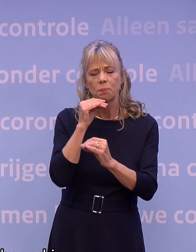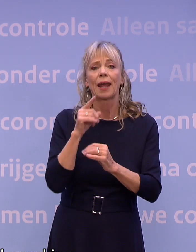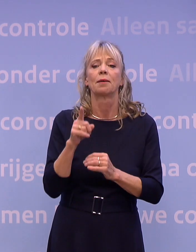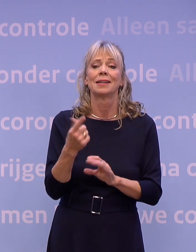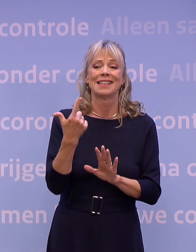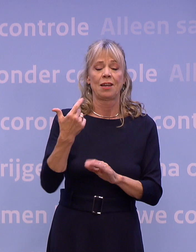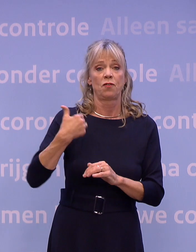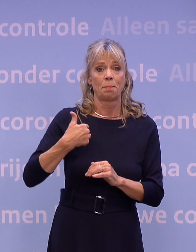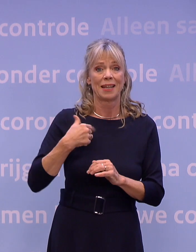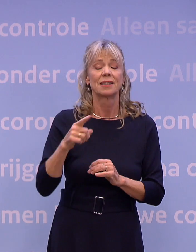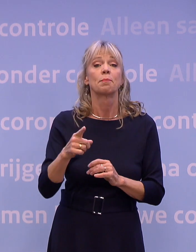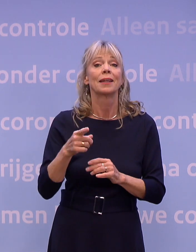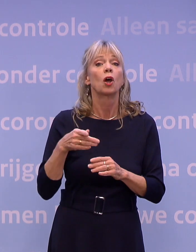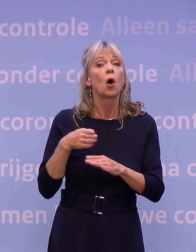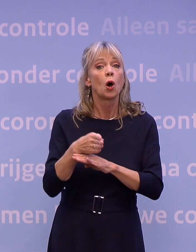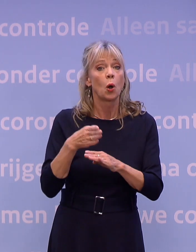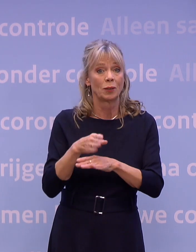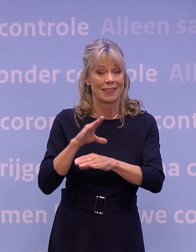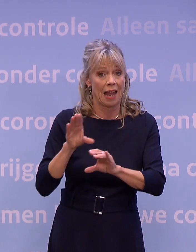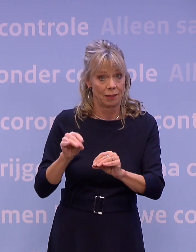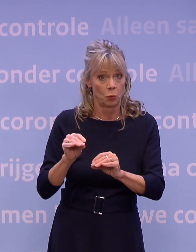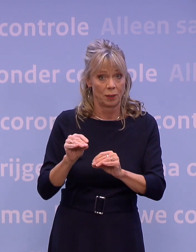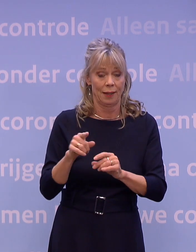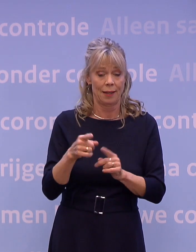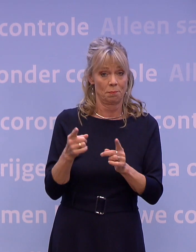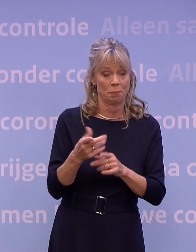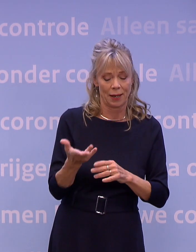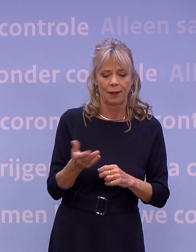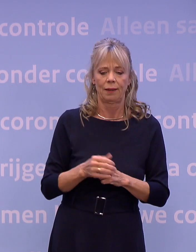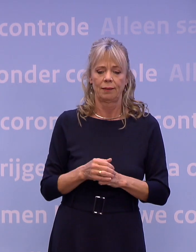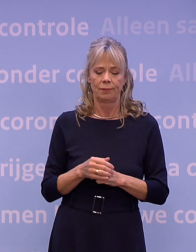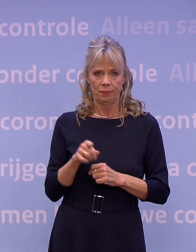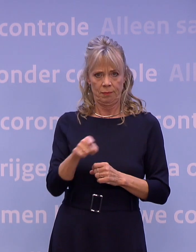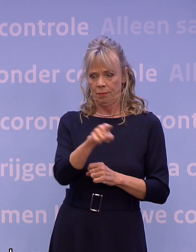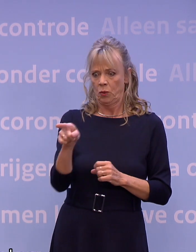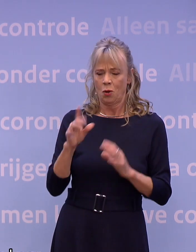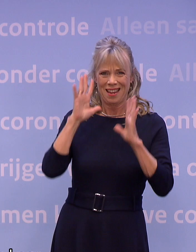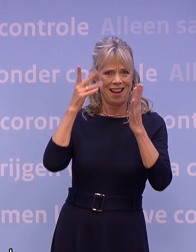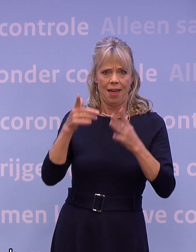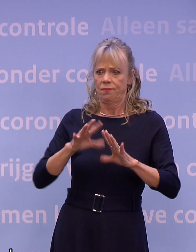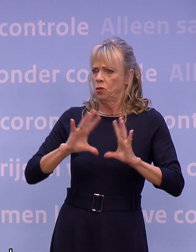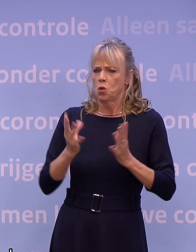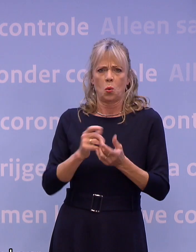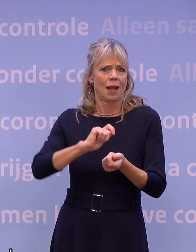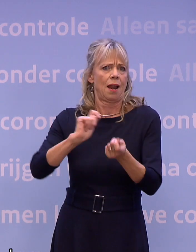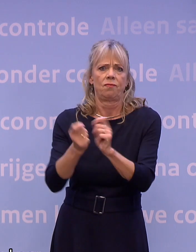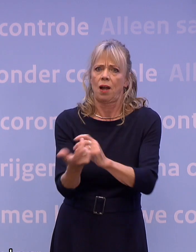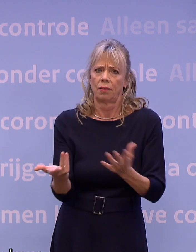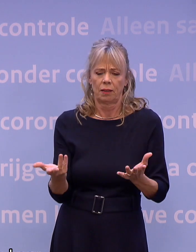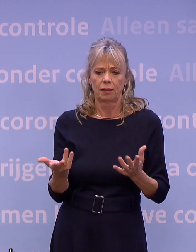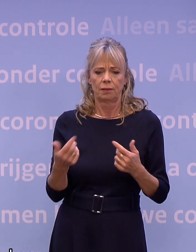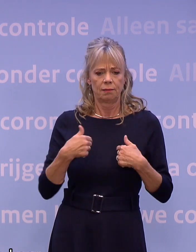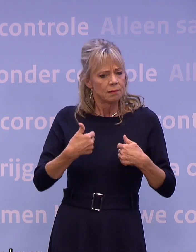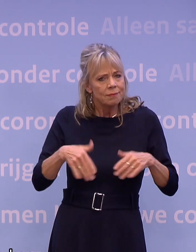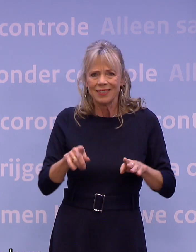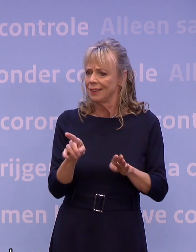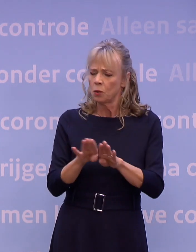Hun leven is totaal veranderd. We willen dit niet nog een keer op